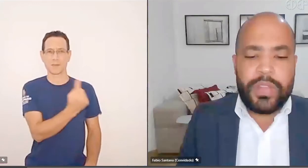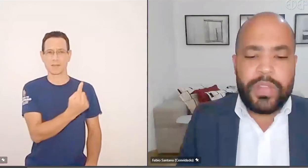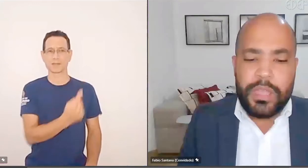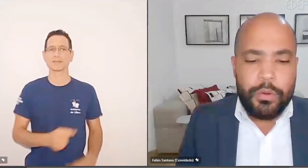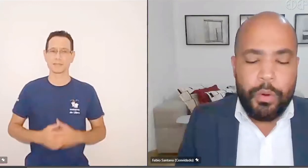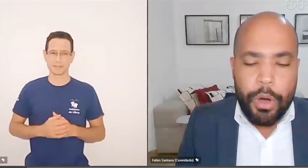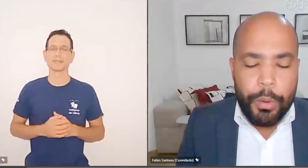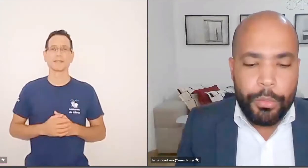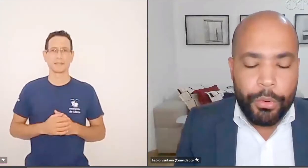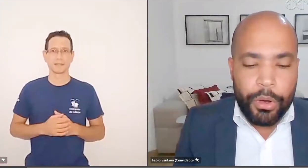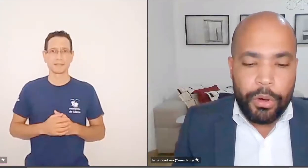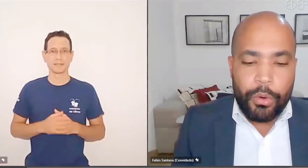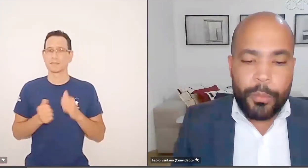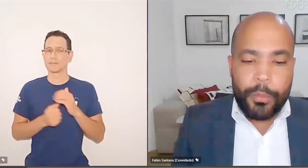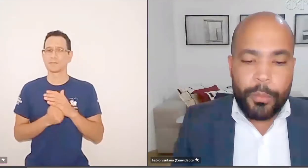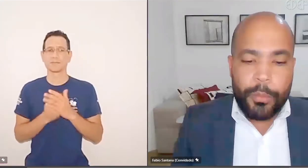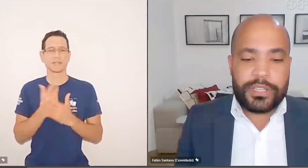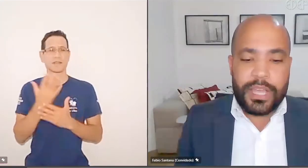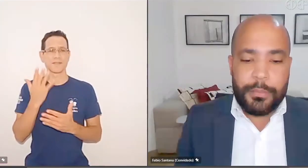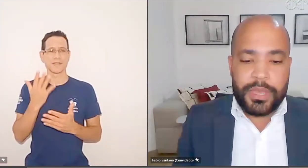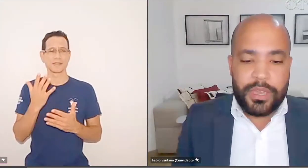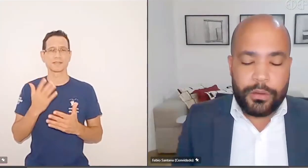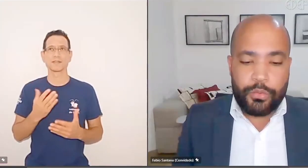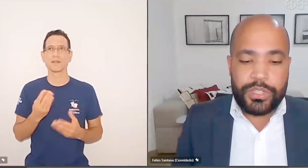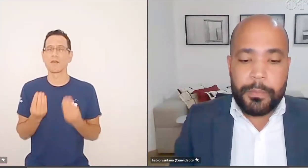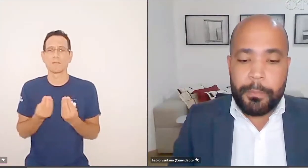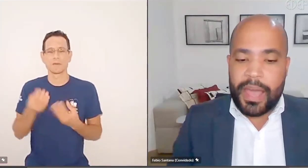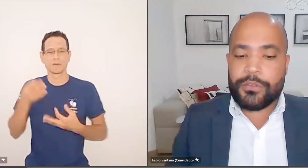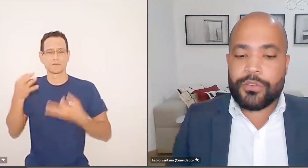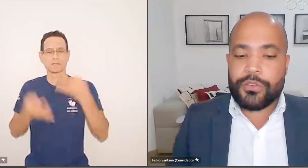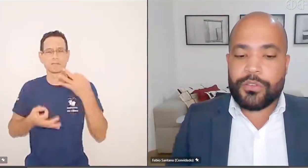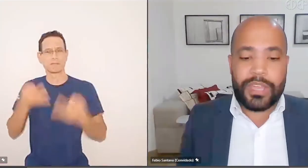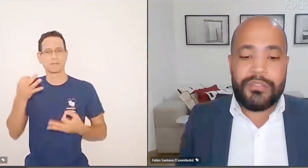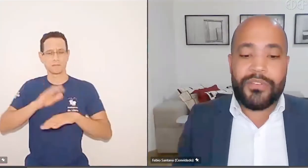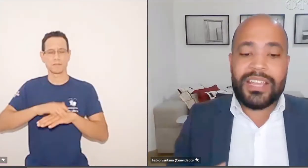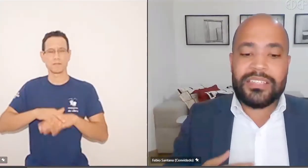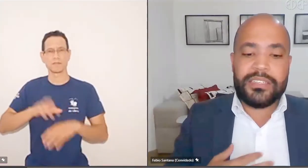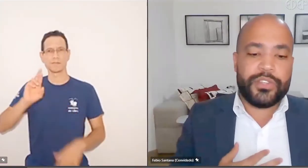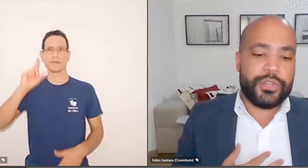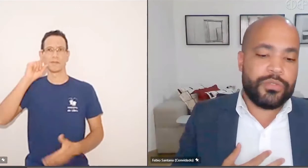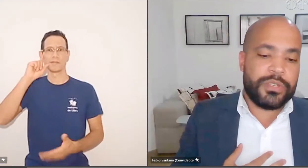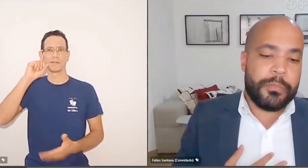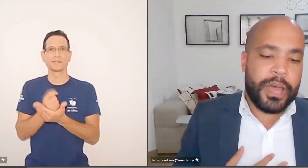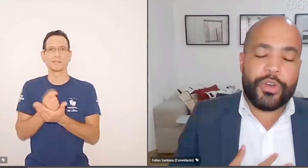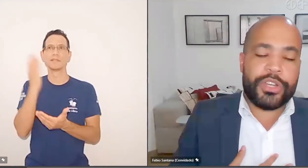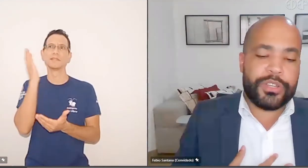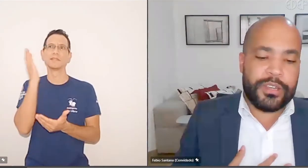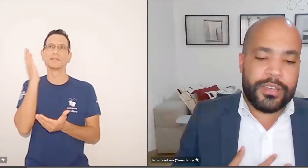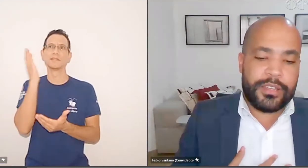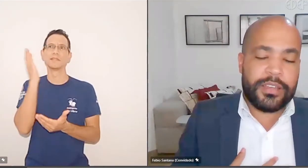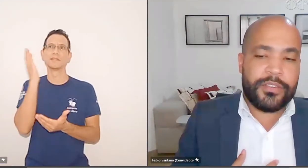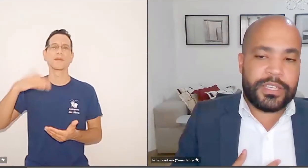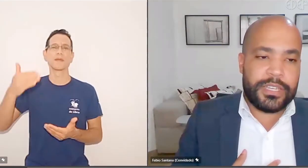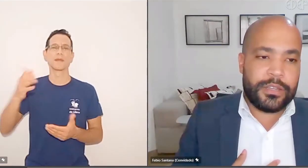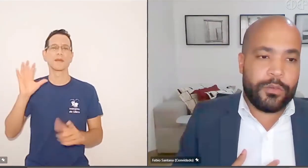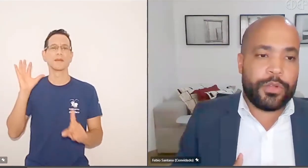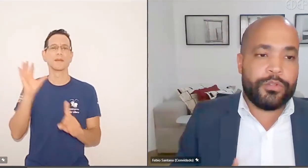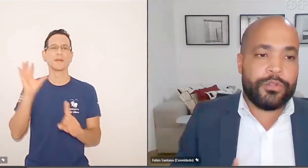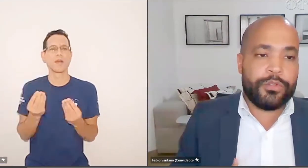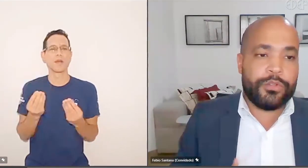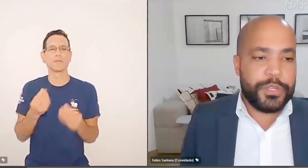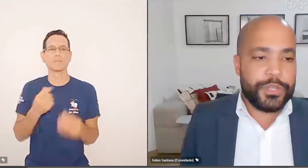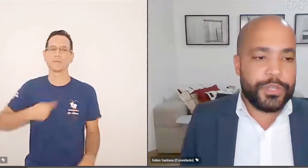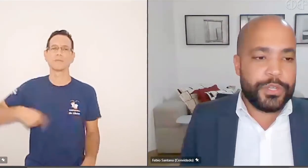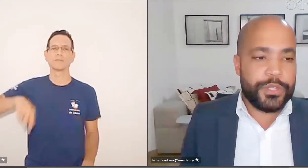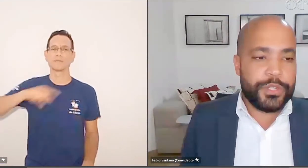vezes, e também não tem como o magistrado saber os impactos dessa decisão. Quem vai sentir os impactos somos nós, da Fazenda,